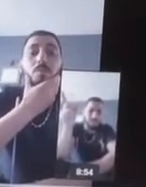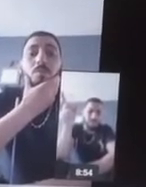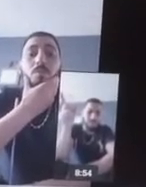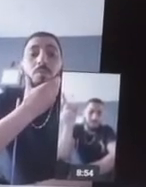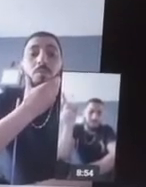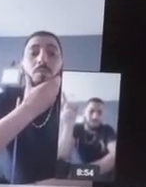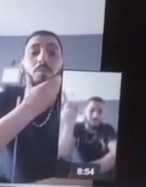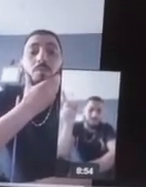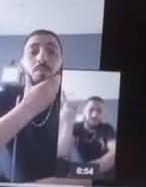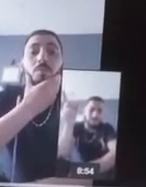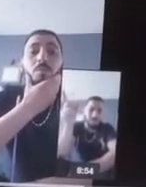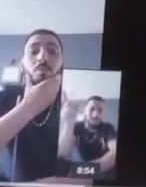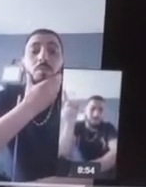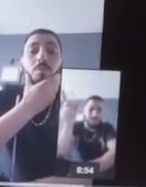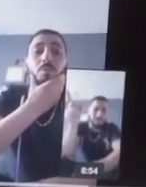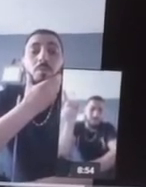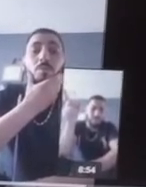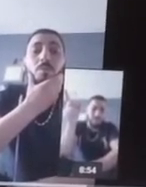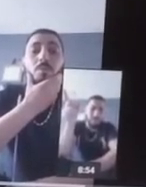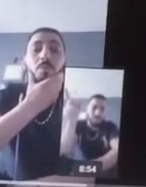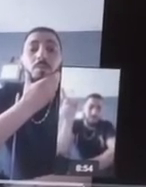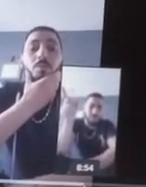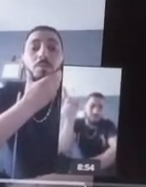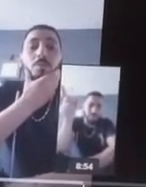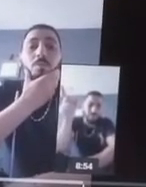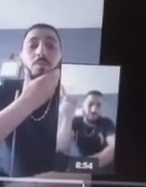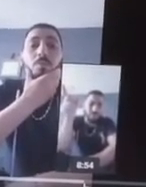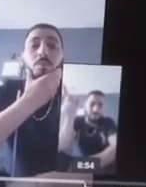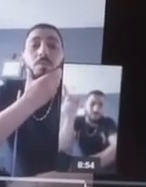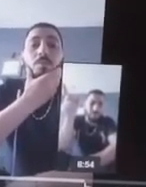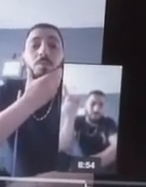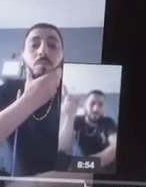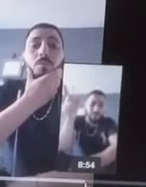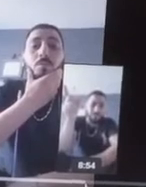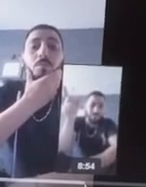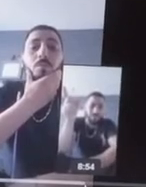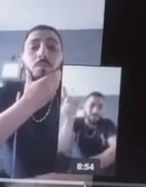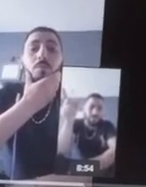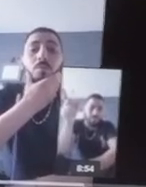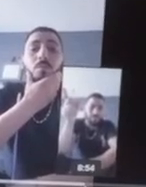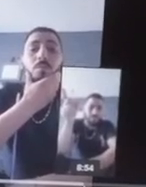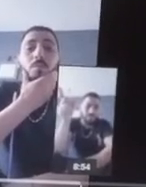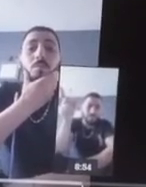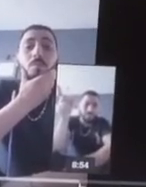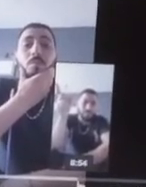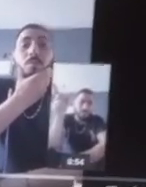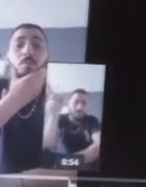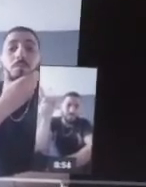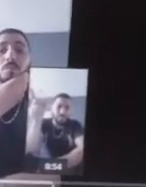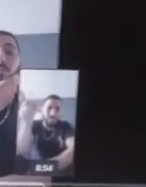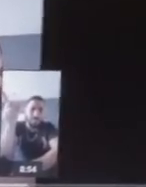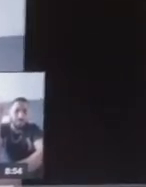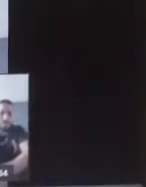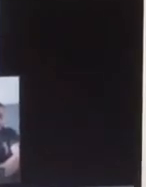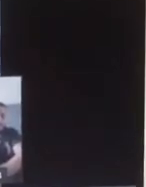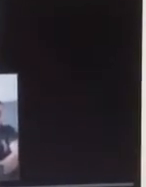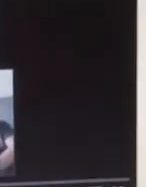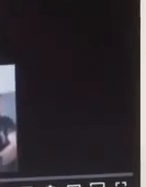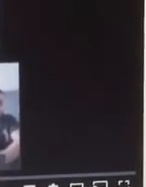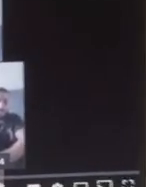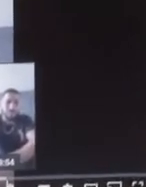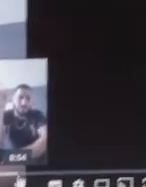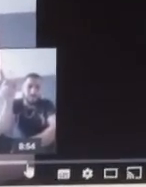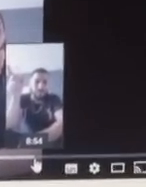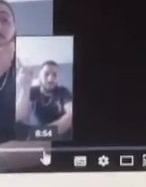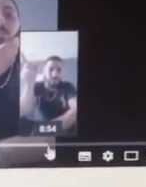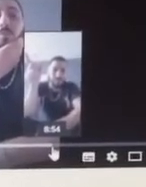et qui avait une vidéo aussi concernant Rachid Mboudaïv Je vais regarder ces vidéos par curiosité parce que